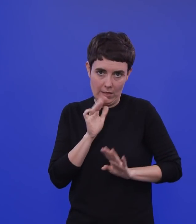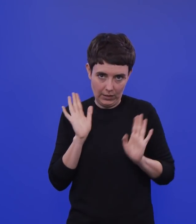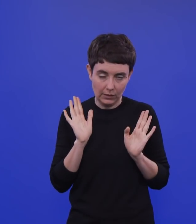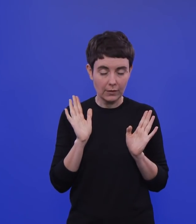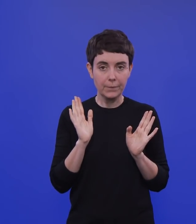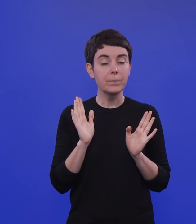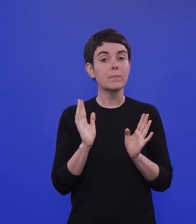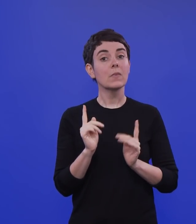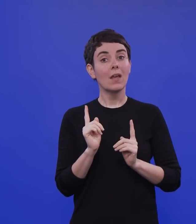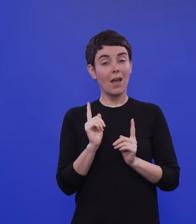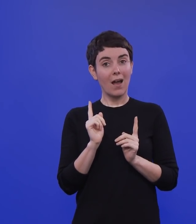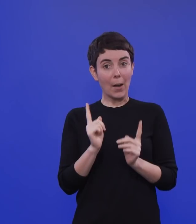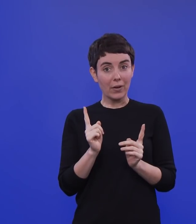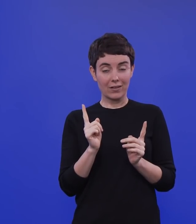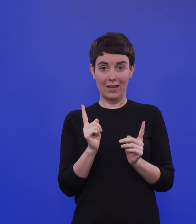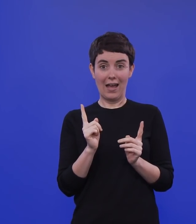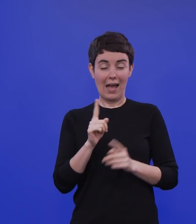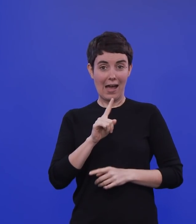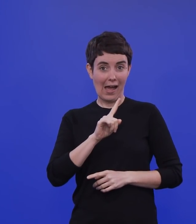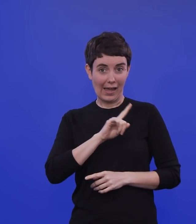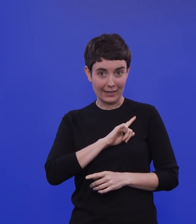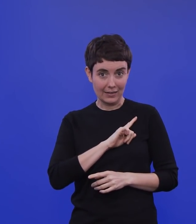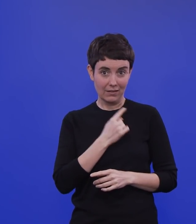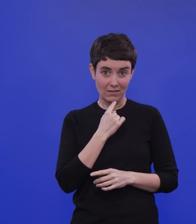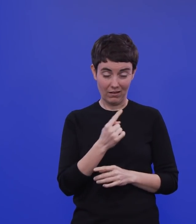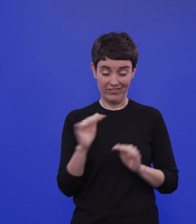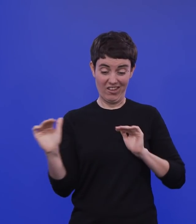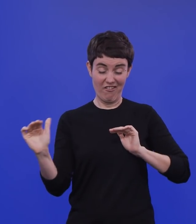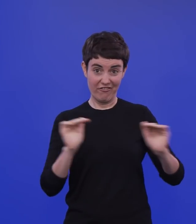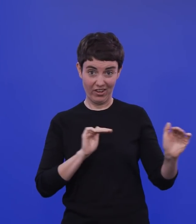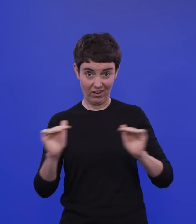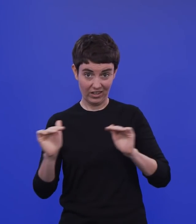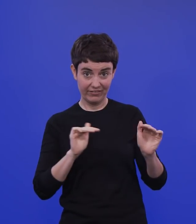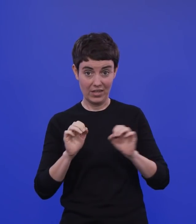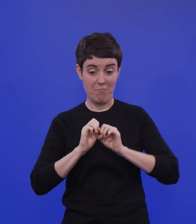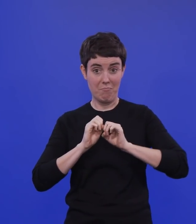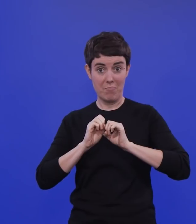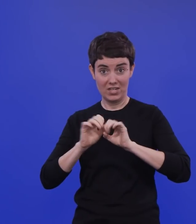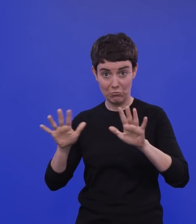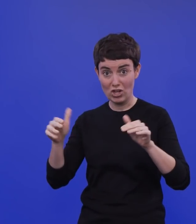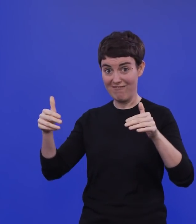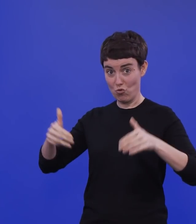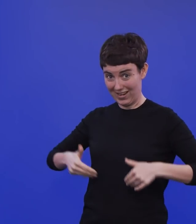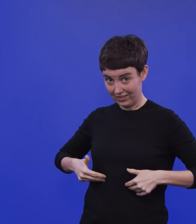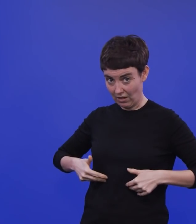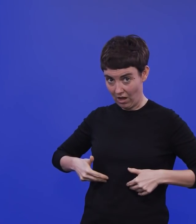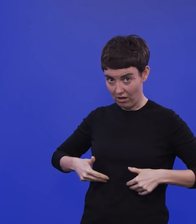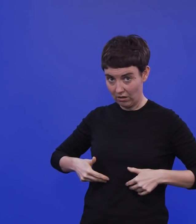dass es gerade umgekehrt sein würde, wie bei der pandemischen Influenza, wo man diese Erwartung hat, dass die Kinder